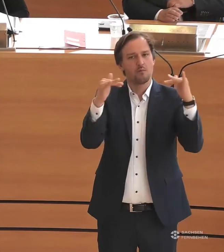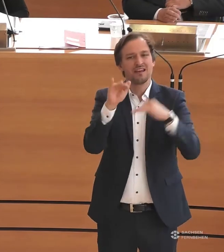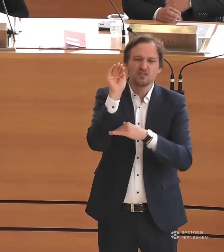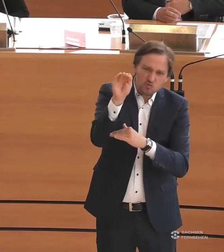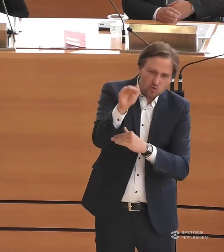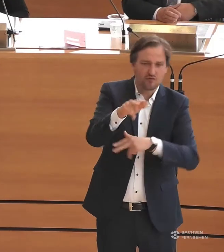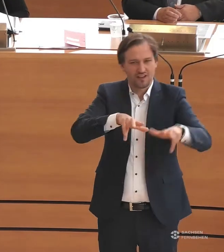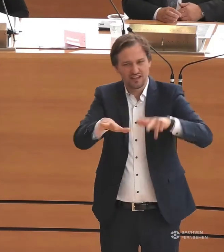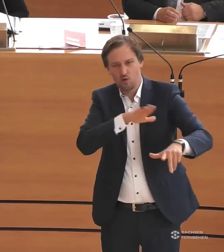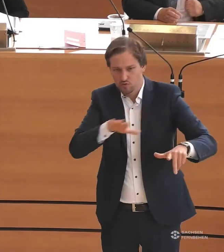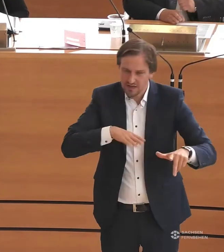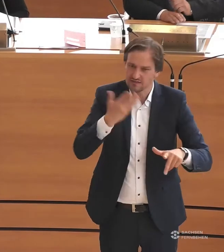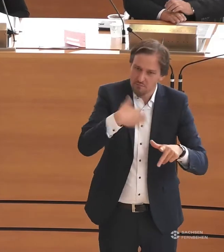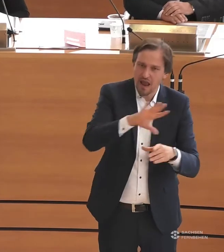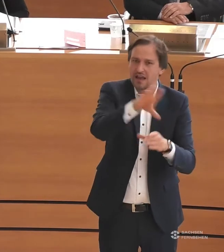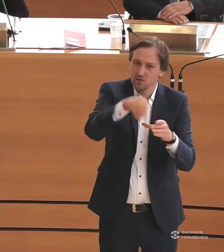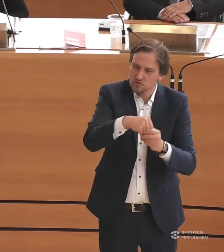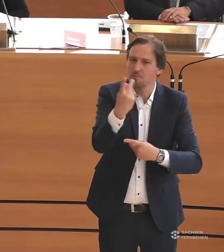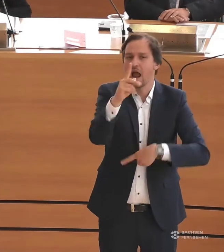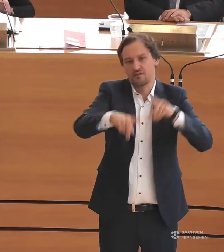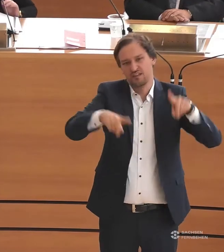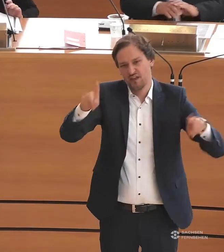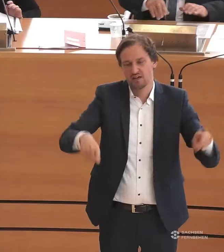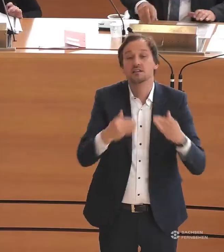inklusiver und diverser schaffen können. Dankeschön.